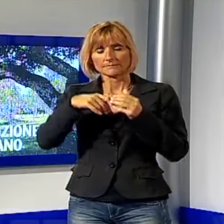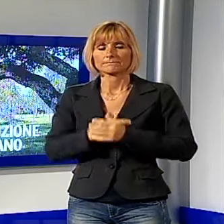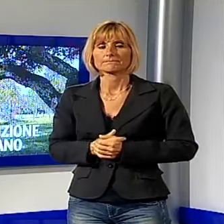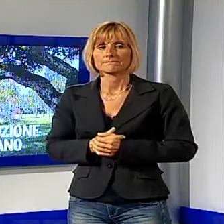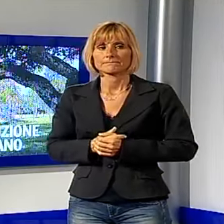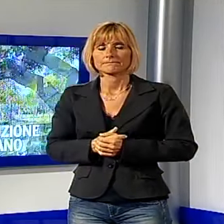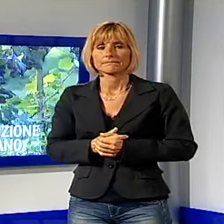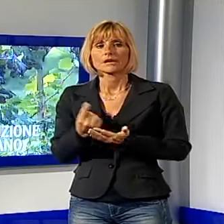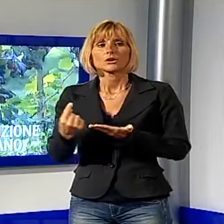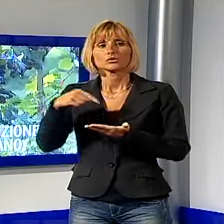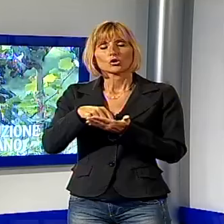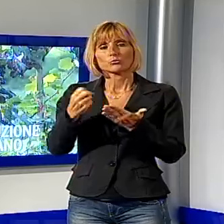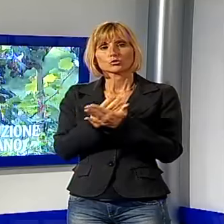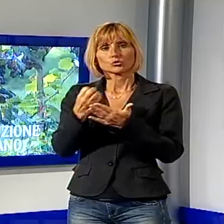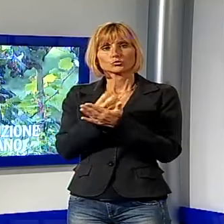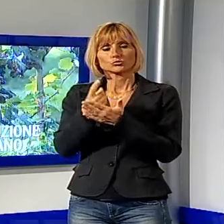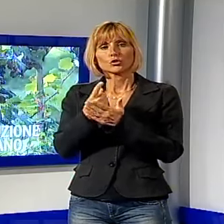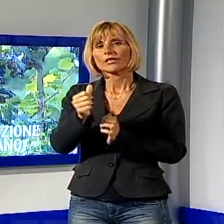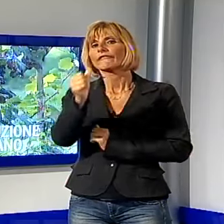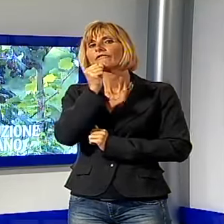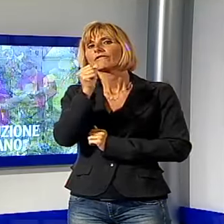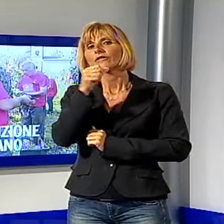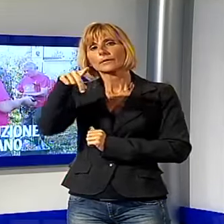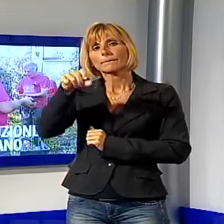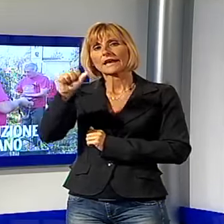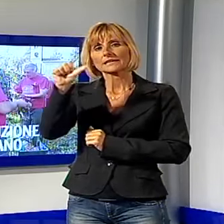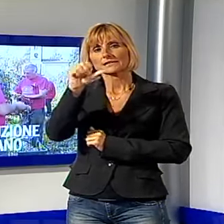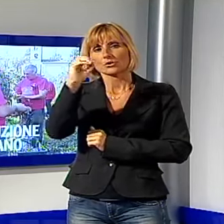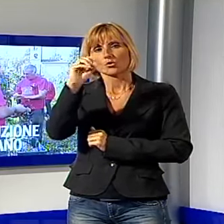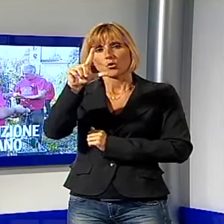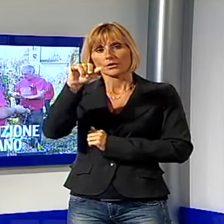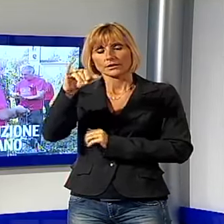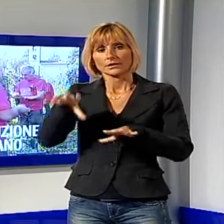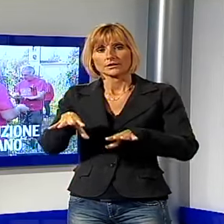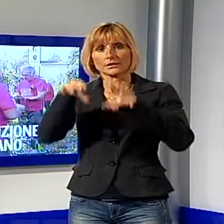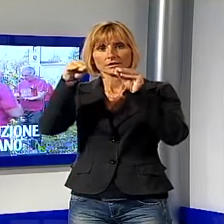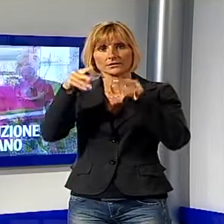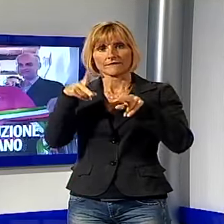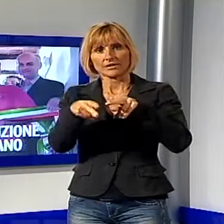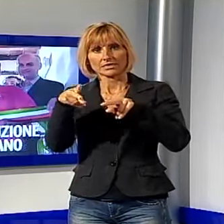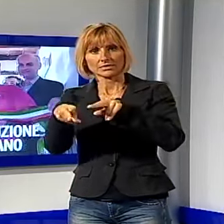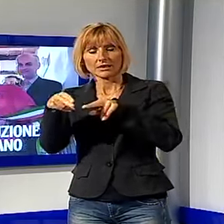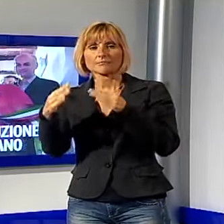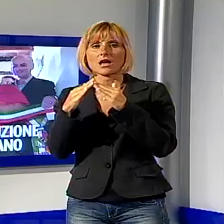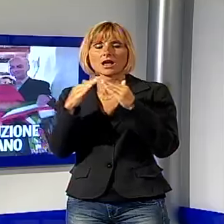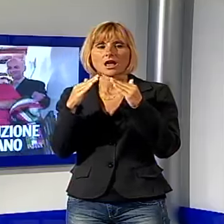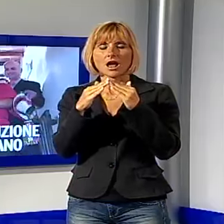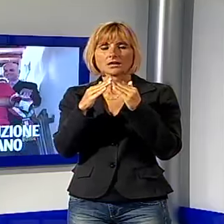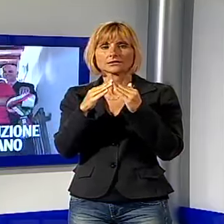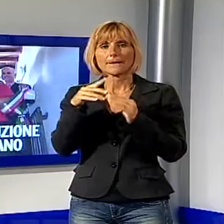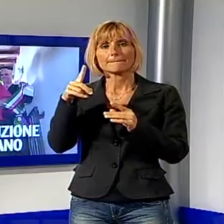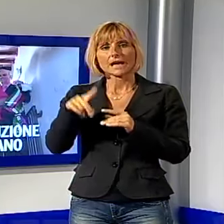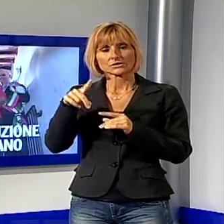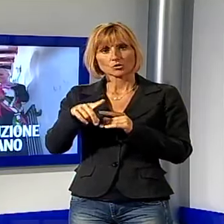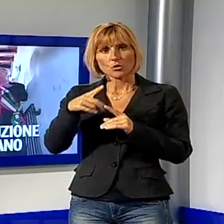Torna in produzione il vino pascoliano, iniziata la vendemmia a Casa Pascoli nel giorno dell'inaugurazione delle